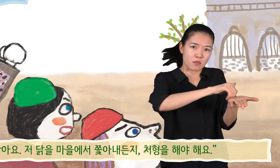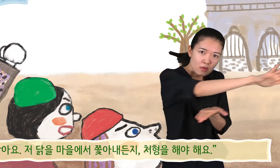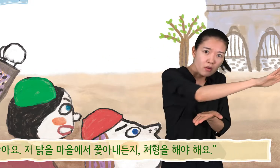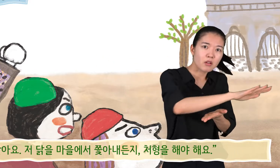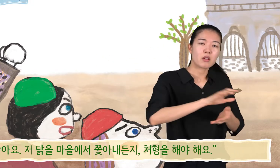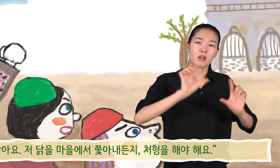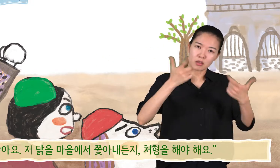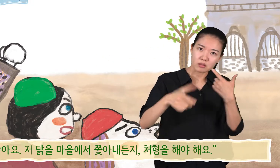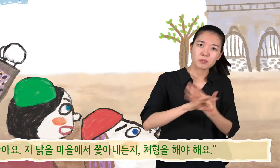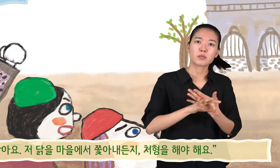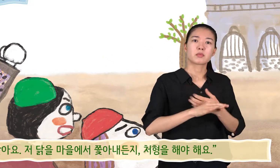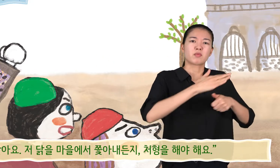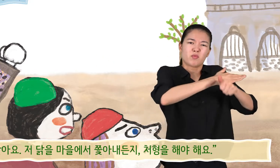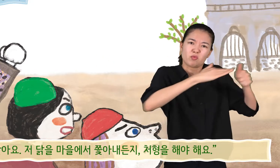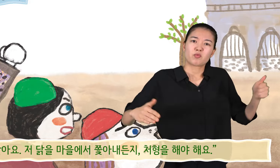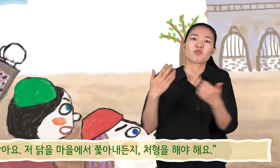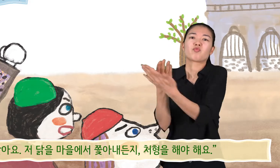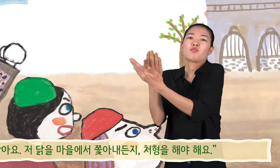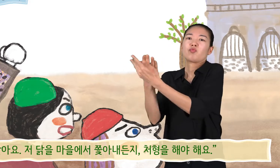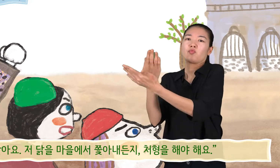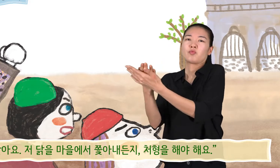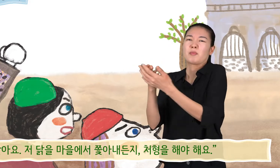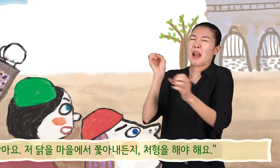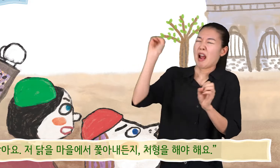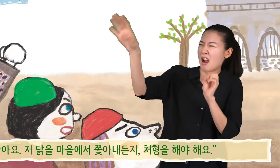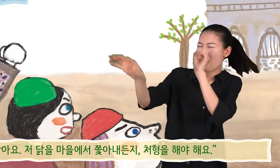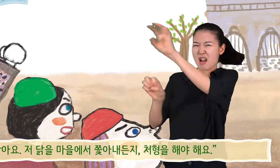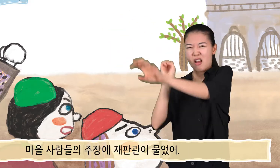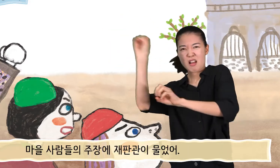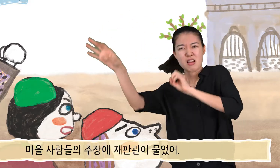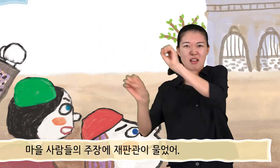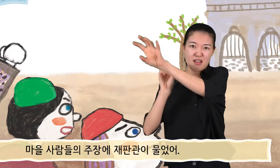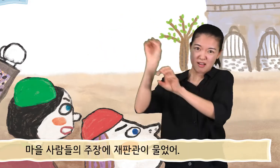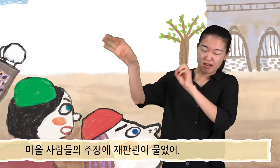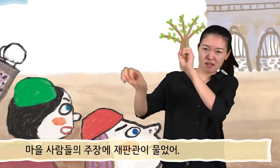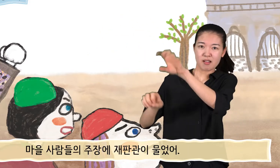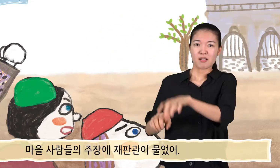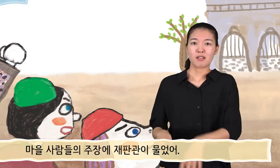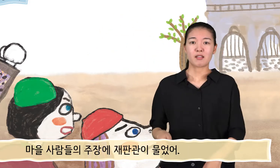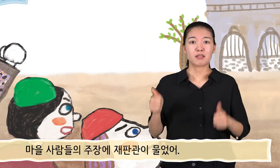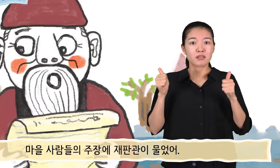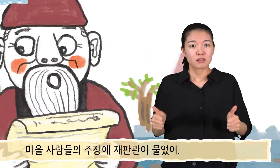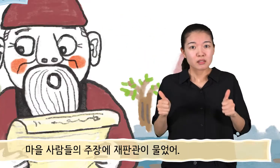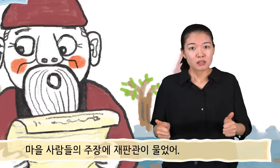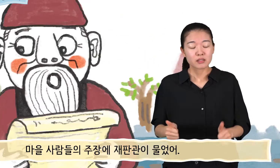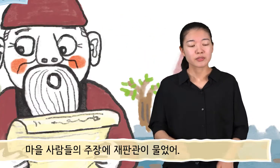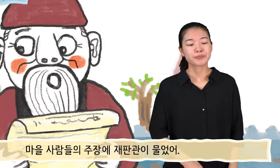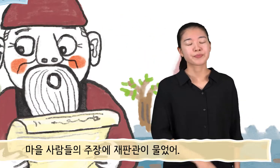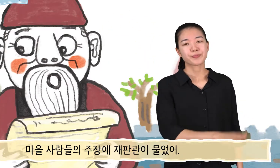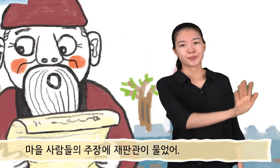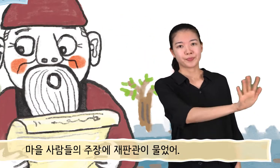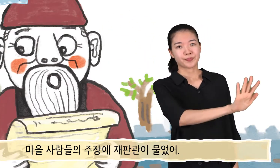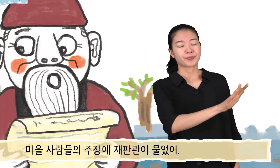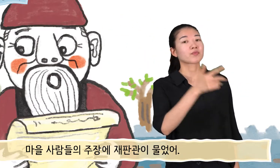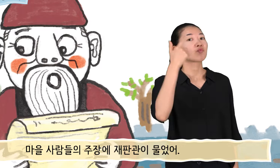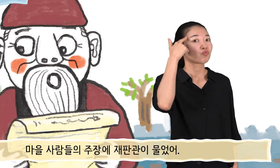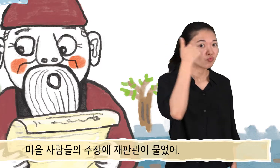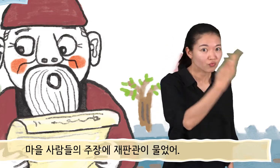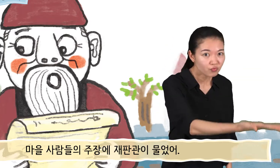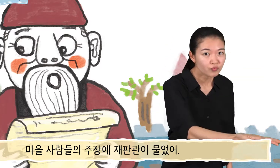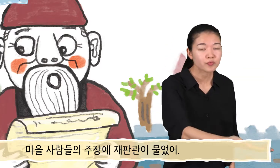마을에서 쫓아내든지 처형을 해야 해요. 마을 사람들의 주장에 재판관이 물었어.